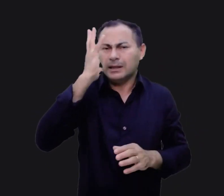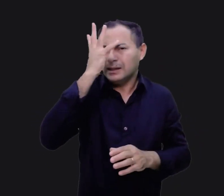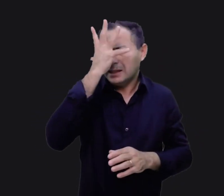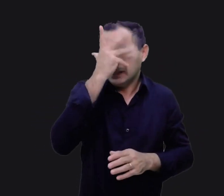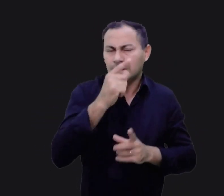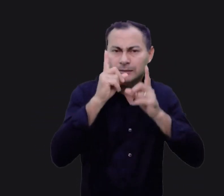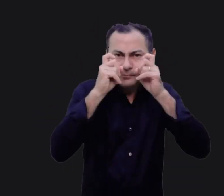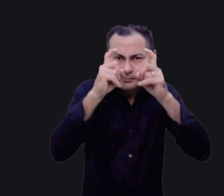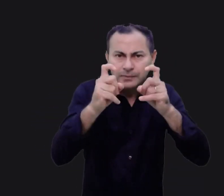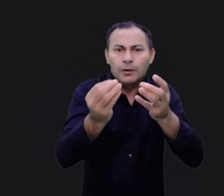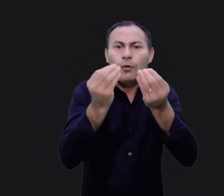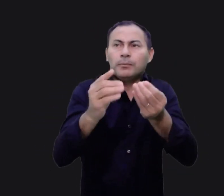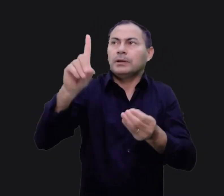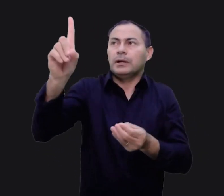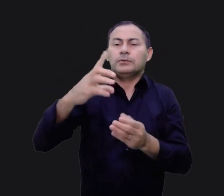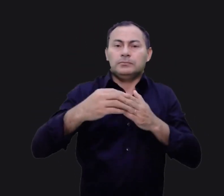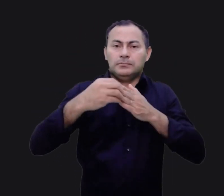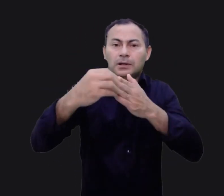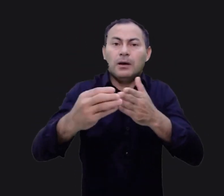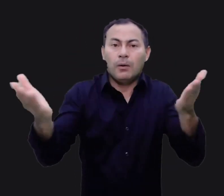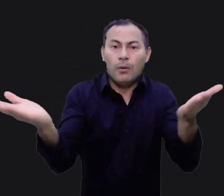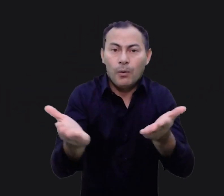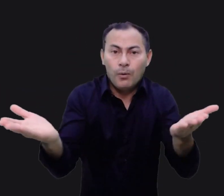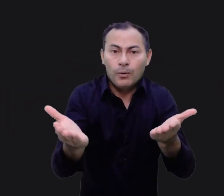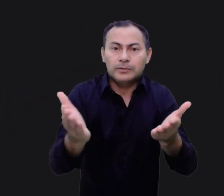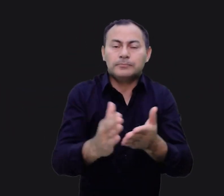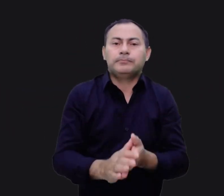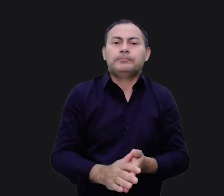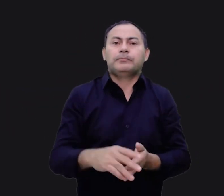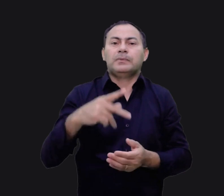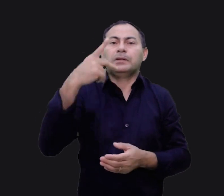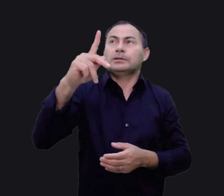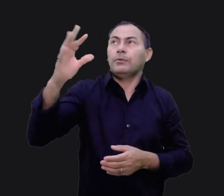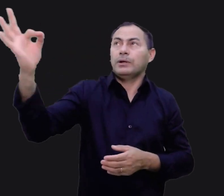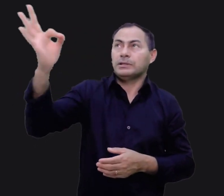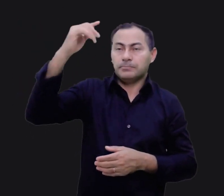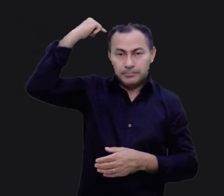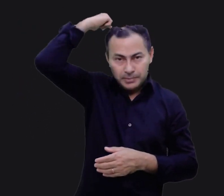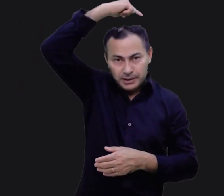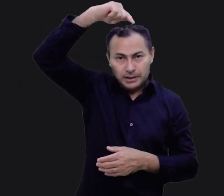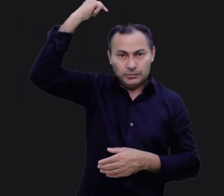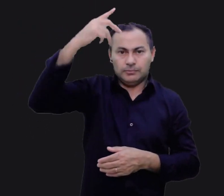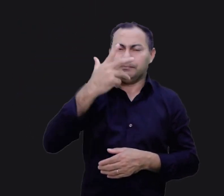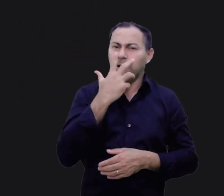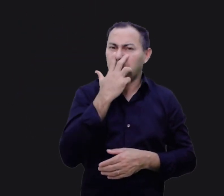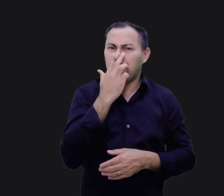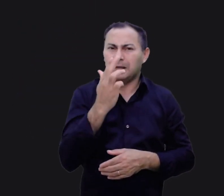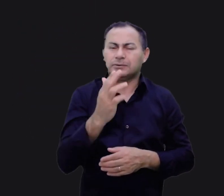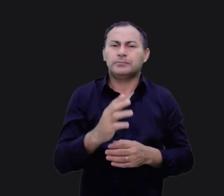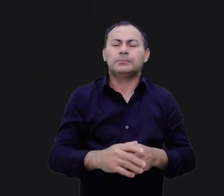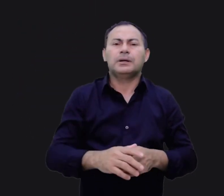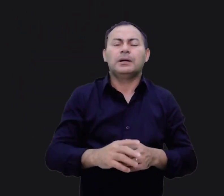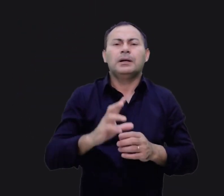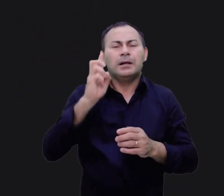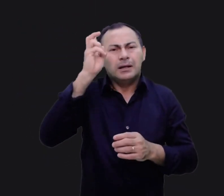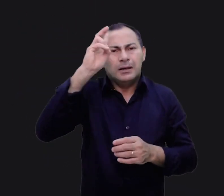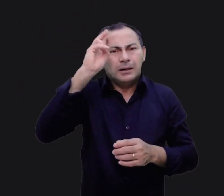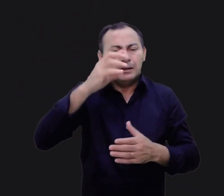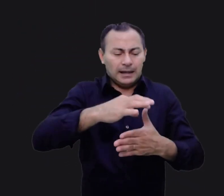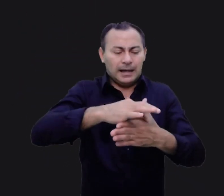linda e interessante de como Deus nos guia hoje pelo seu Espírito. Acho interessante a alegoria da história da carne e